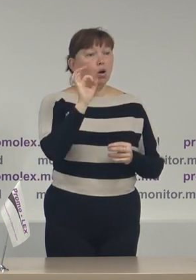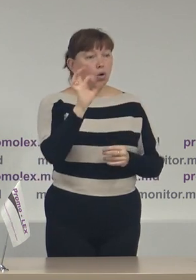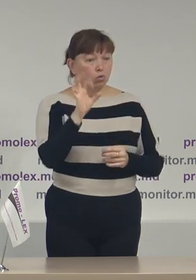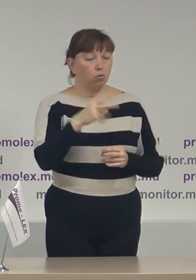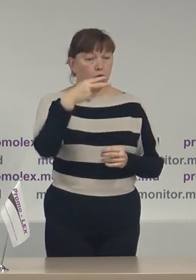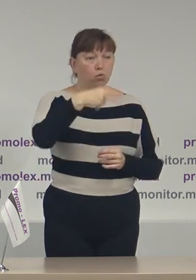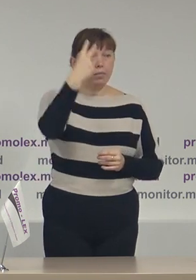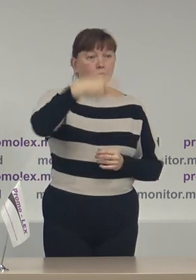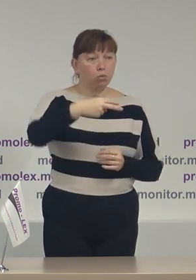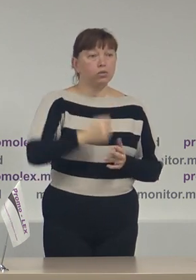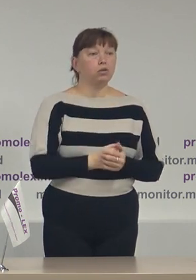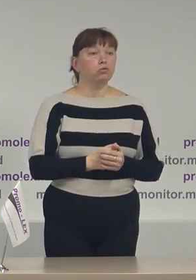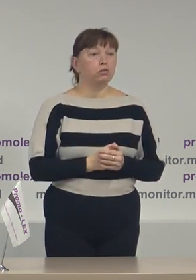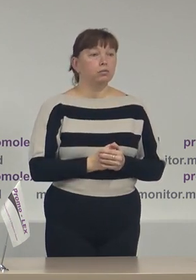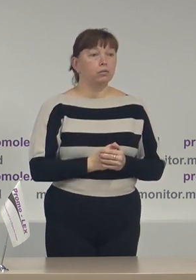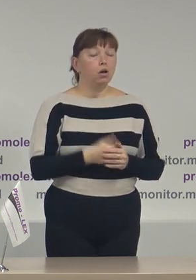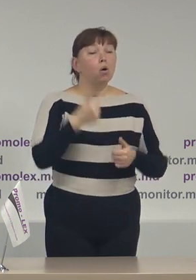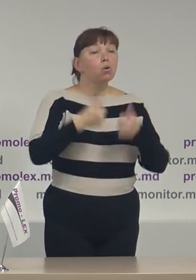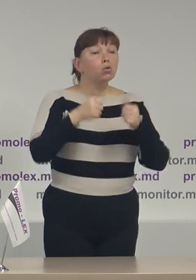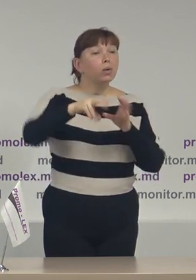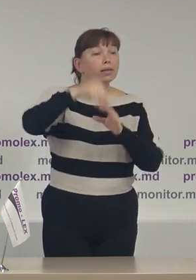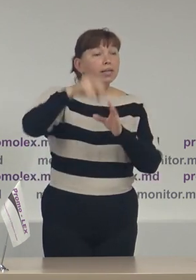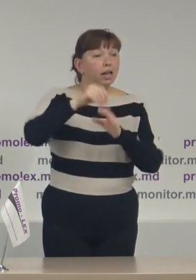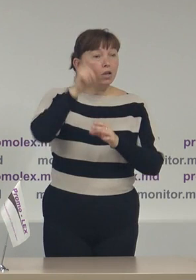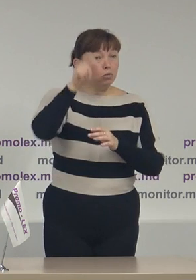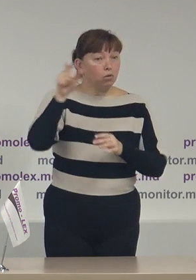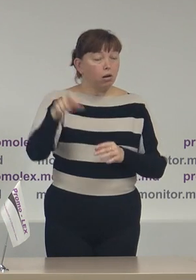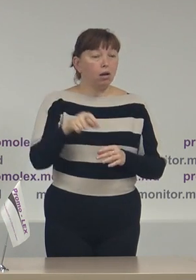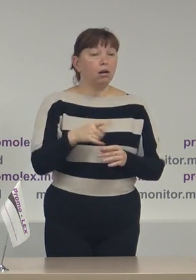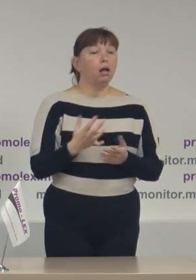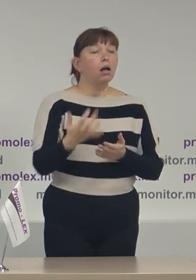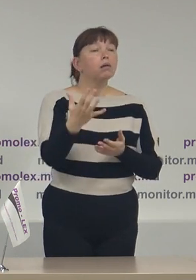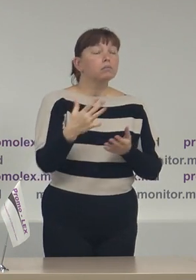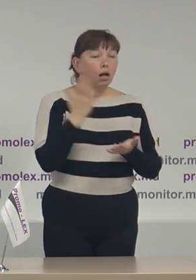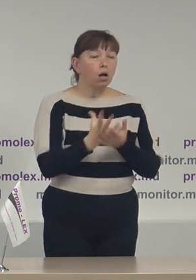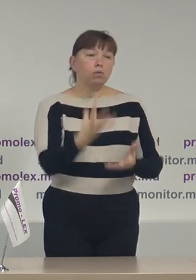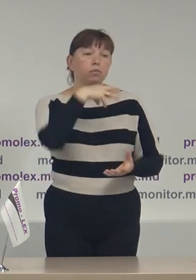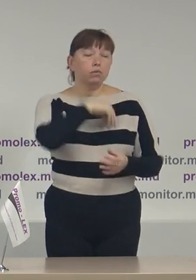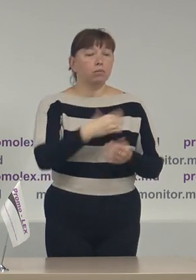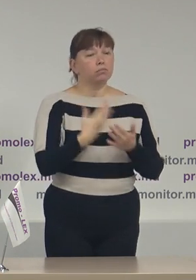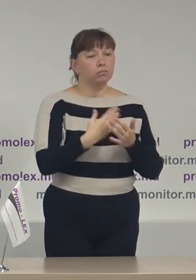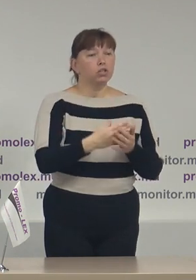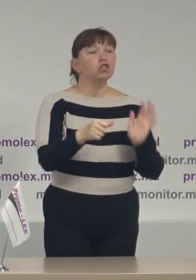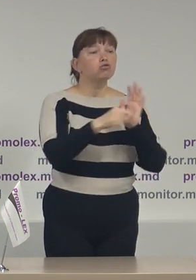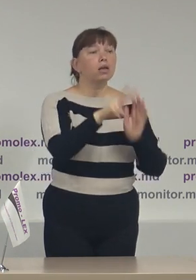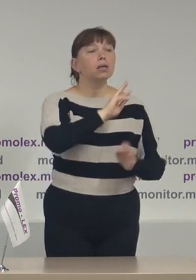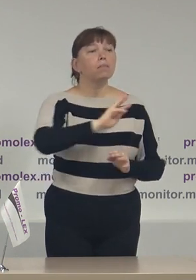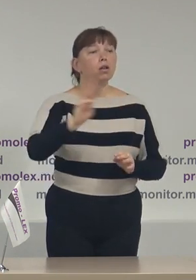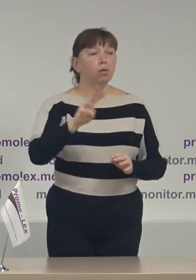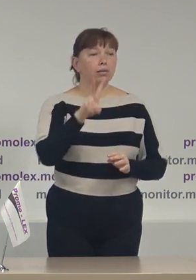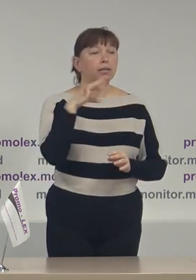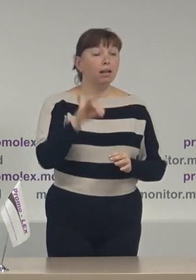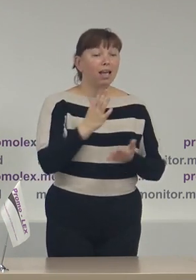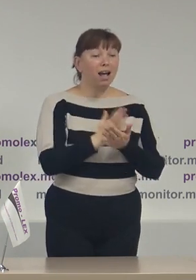2020, concurenția electorale au colectat vinituri de circa 6 milioane de lei, având în